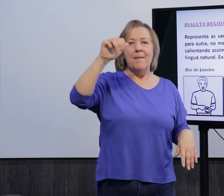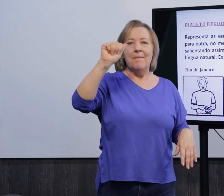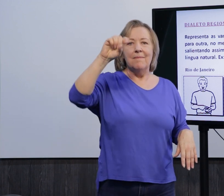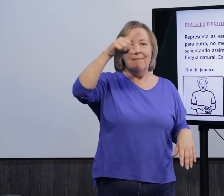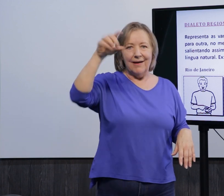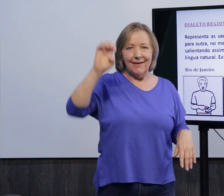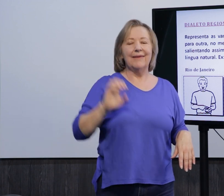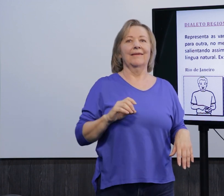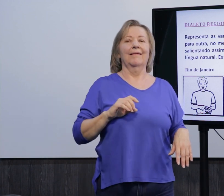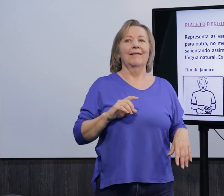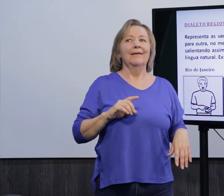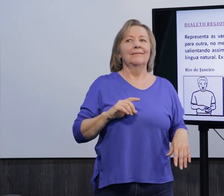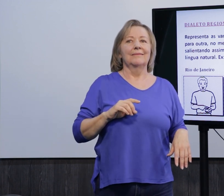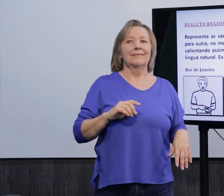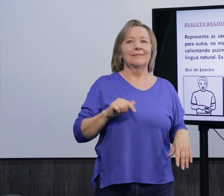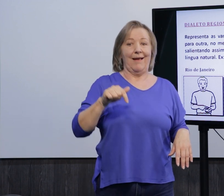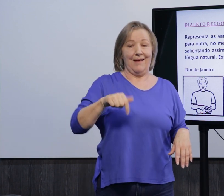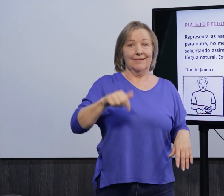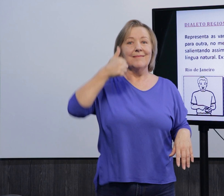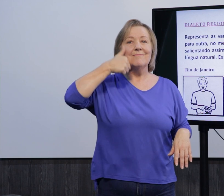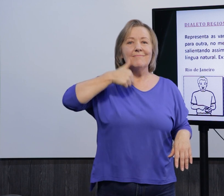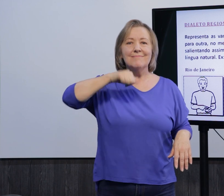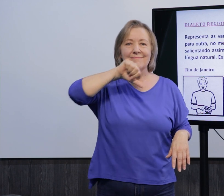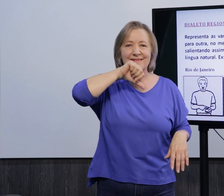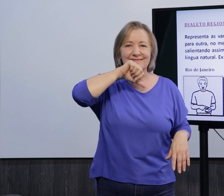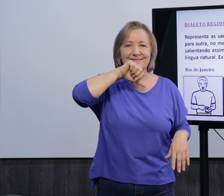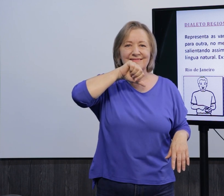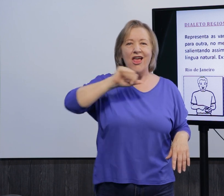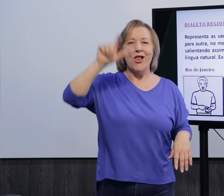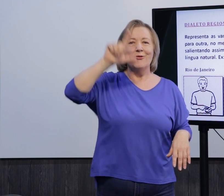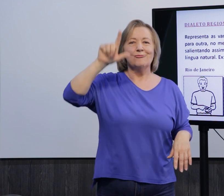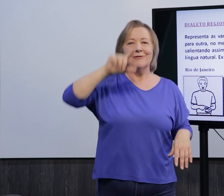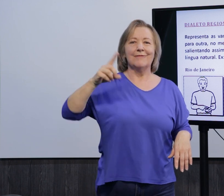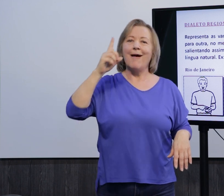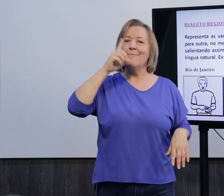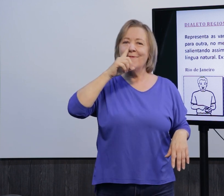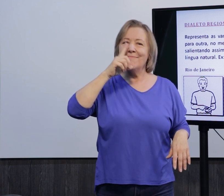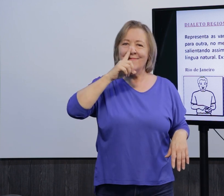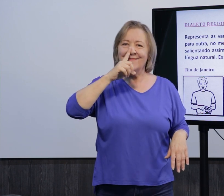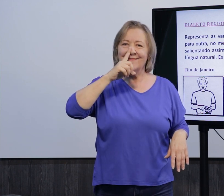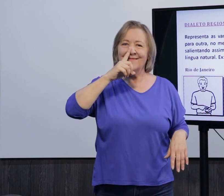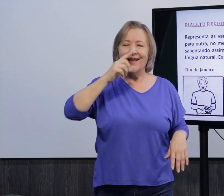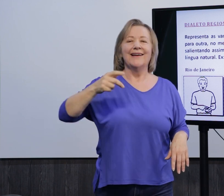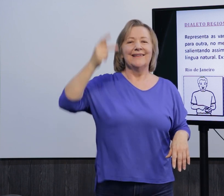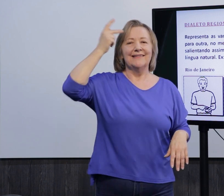exemplo. O sinal de mãe. Né, então, aqui a gente usa mãe. Né, em Londrina se usa mãe.